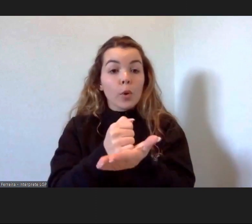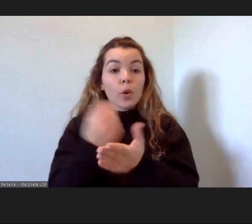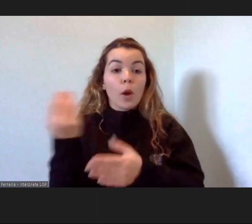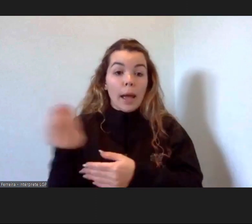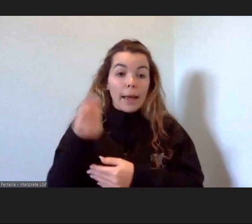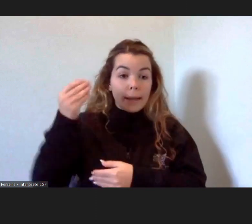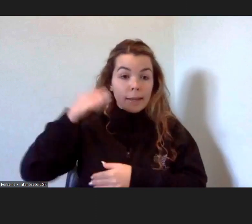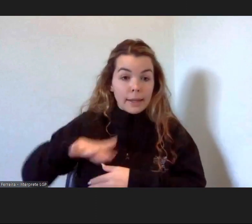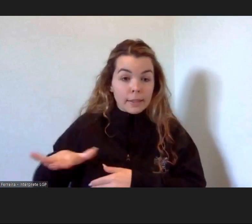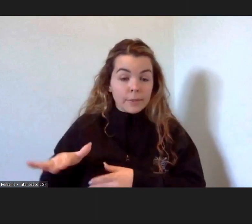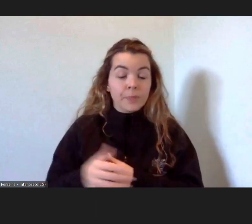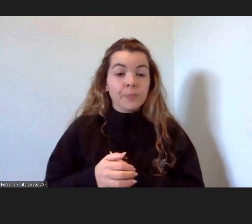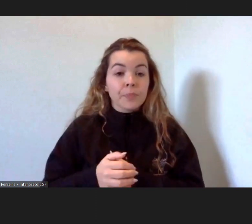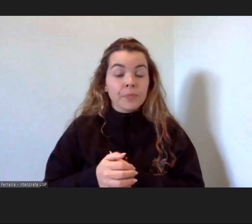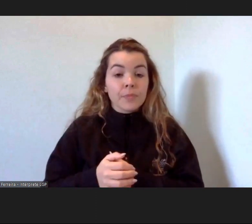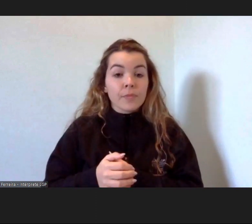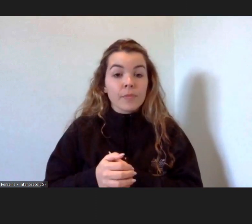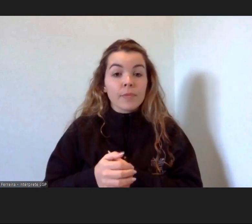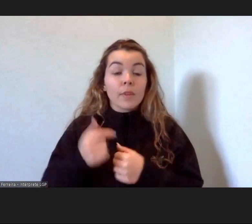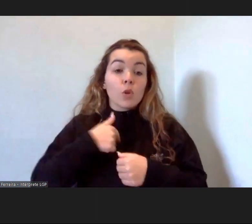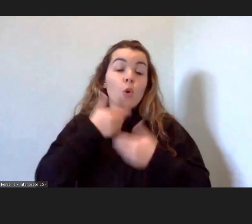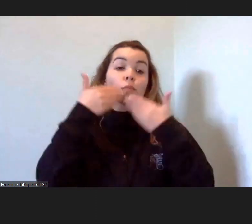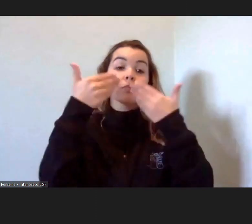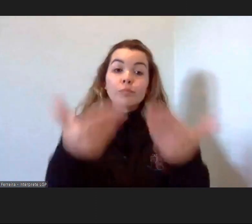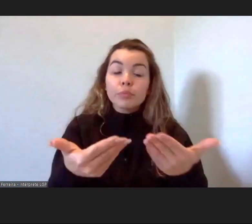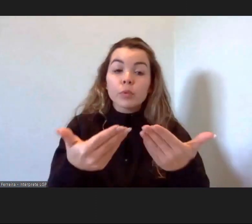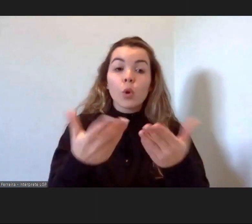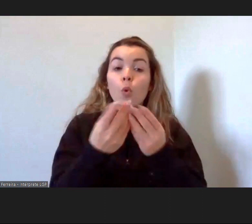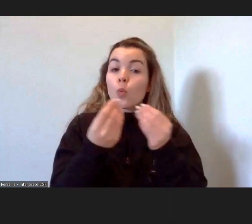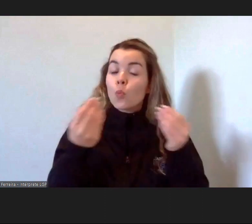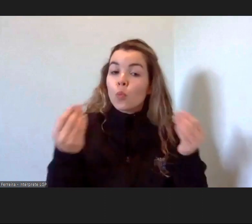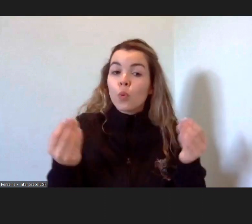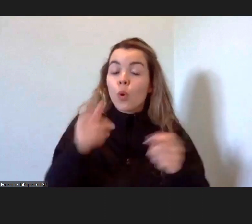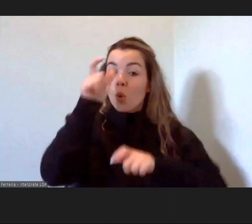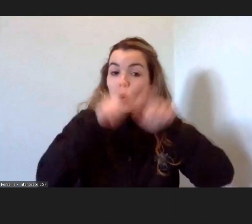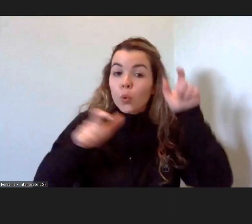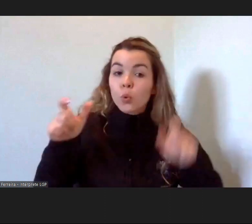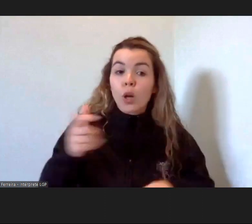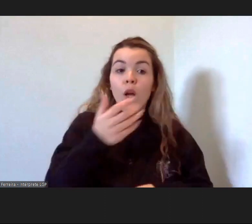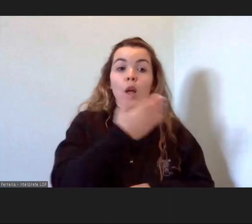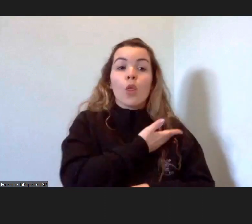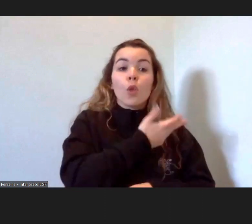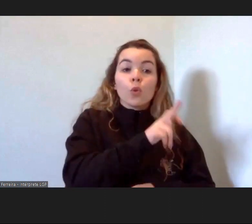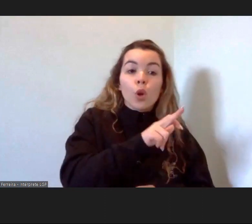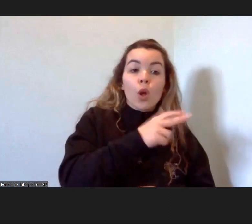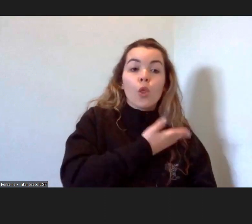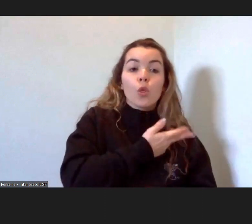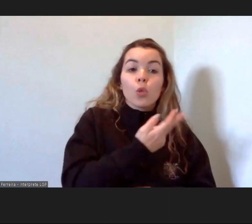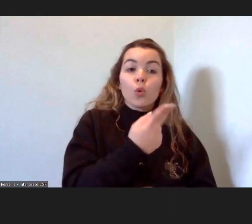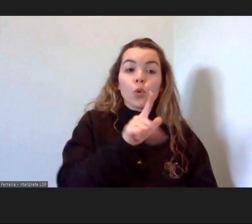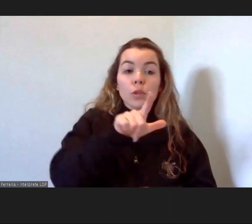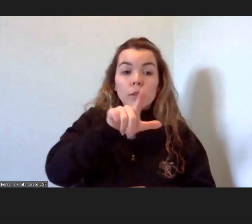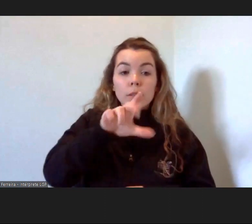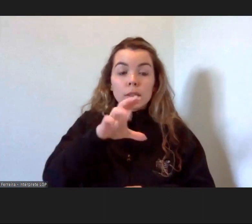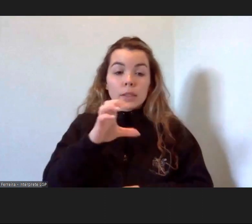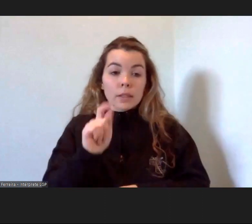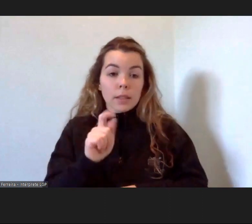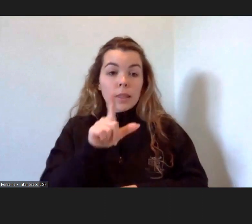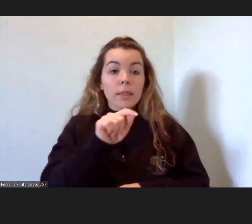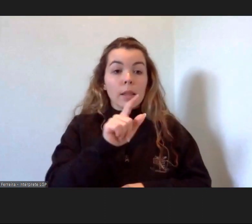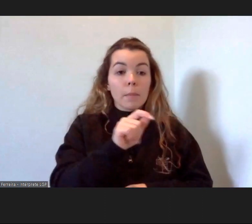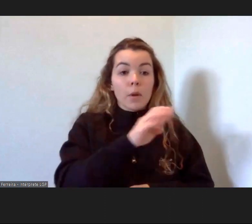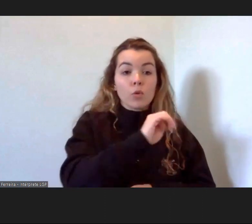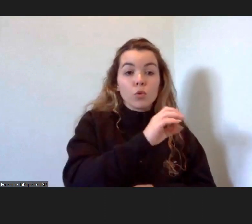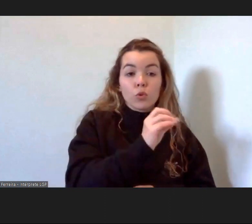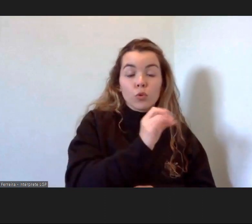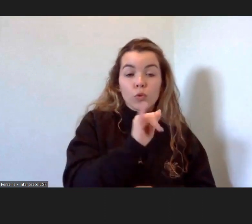Criança, e eu agradeço muitíssimo nas pessoas da doutora Dulce Rocha, da doutora Bélgues Oliveira, da doutora Sofia Couto,